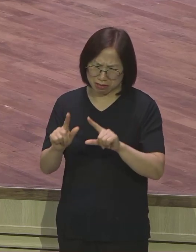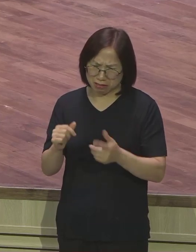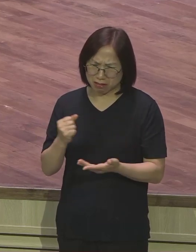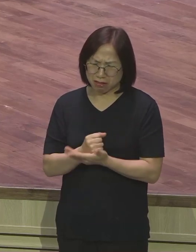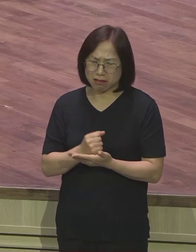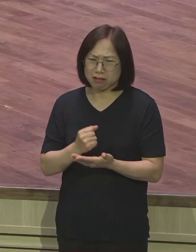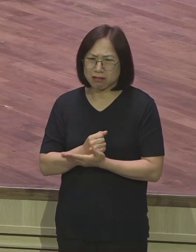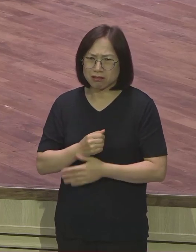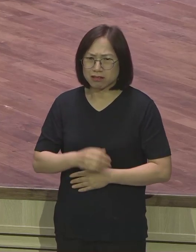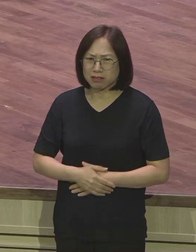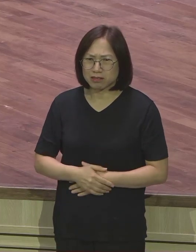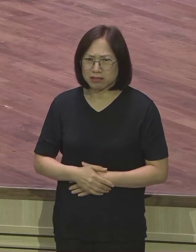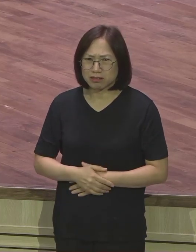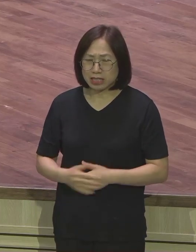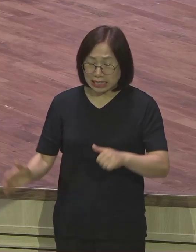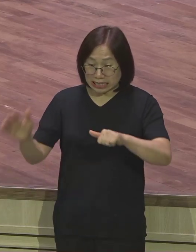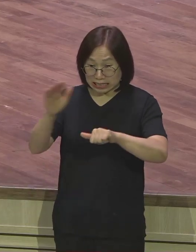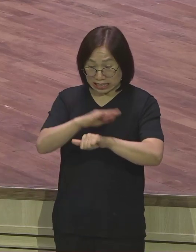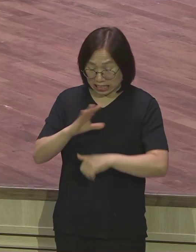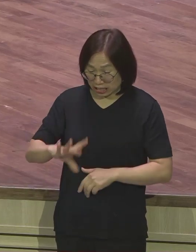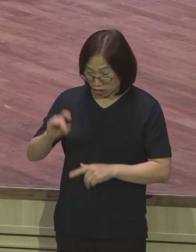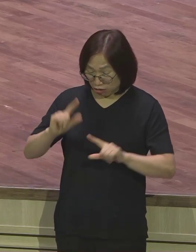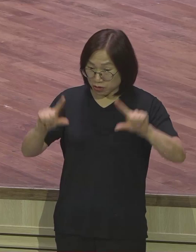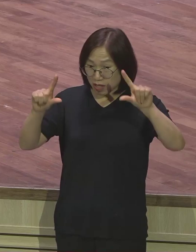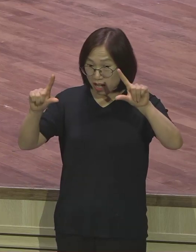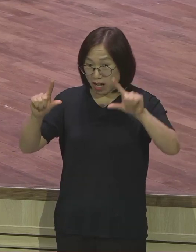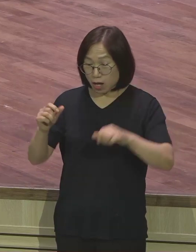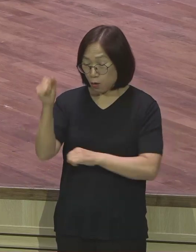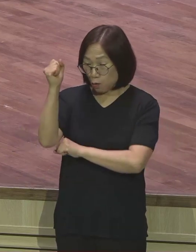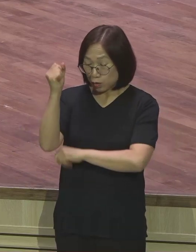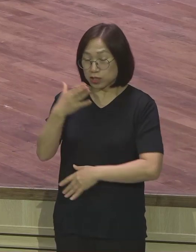그러니까 장례 첫날 원설적인 복음을 선포한 거죠